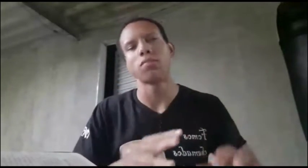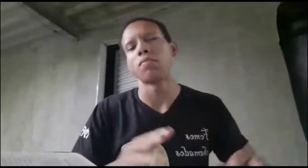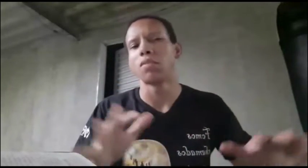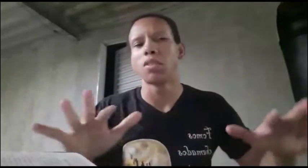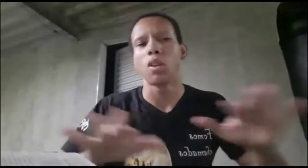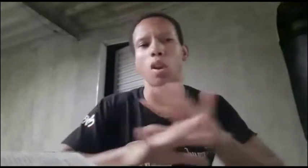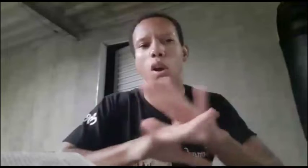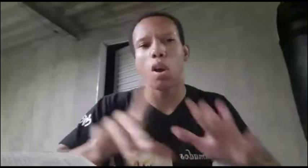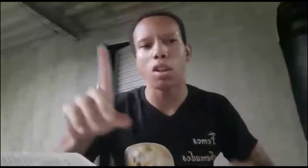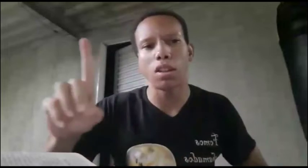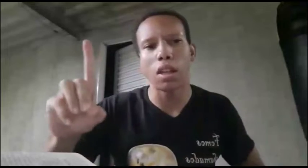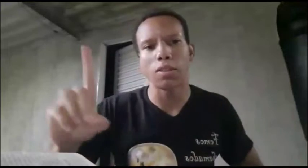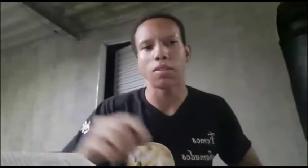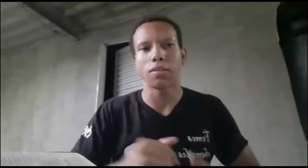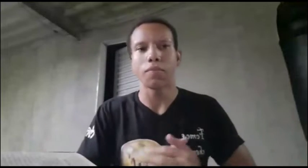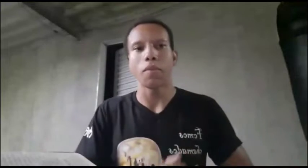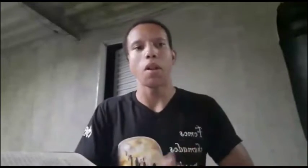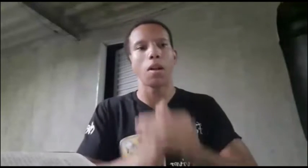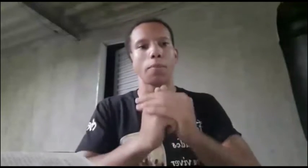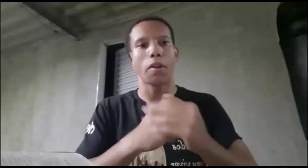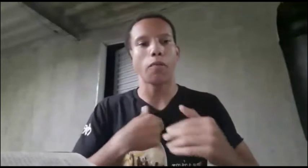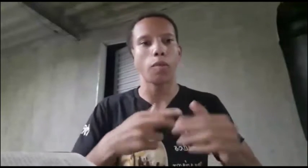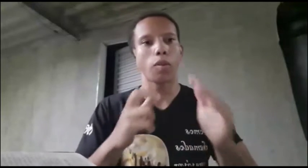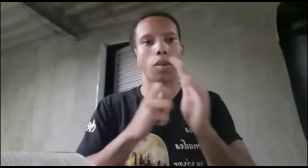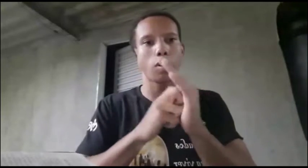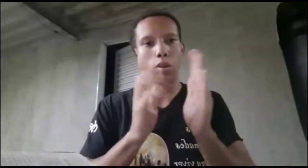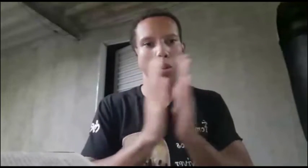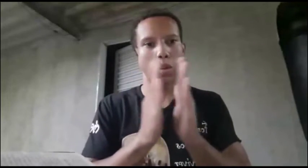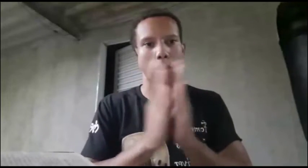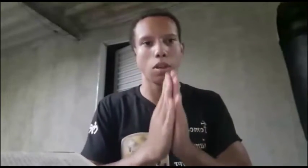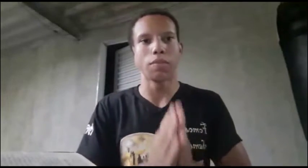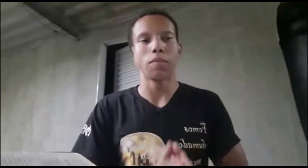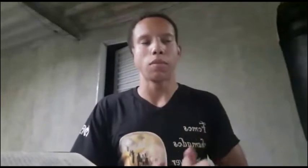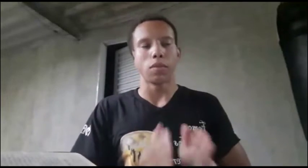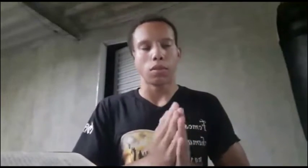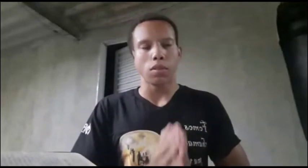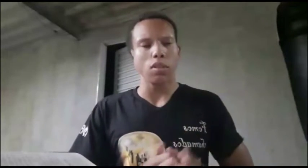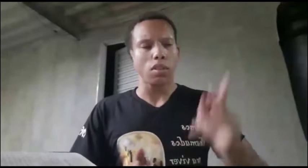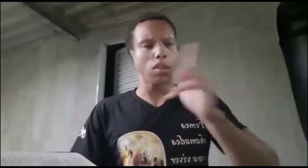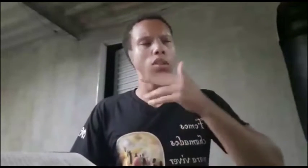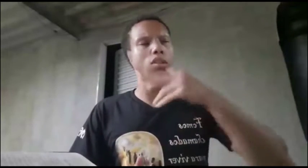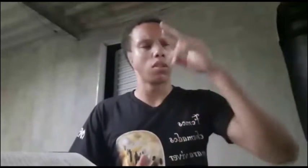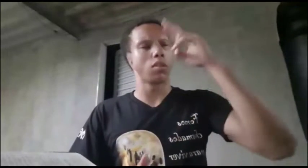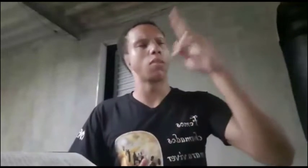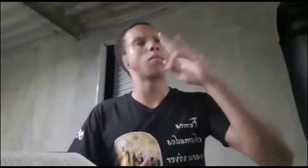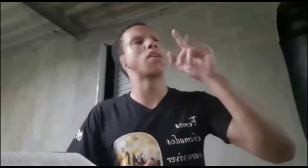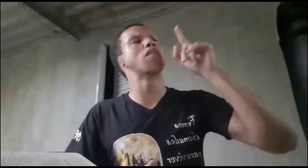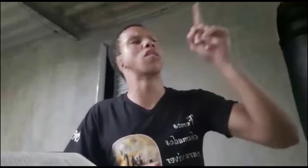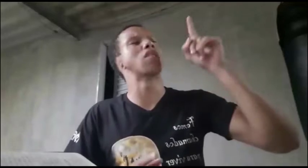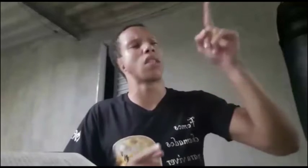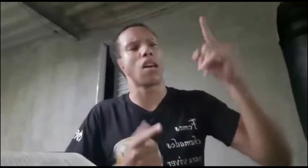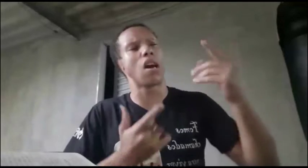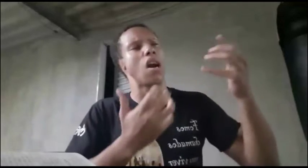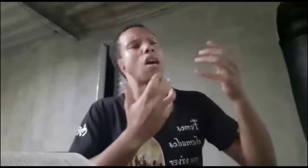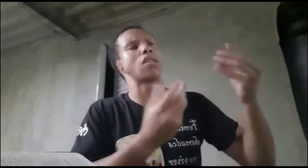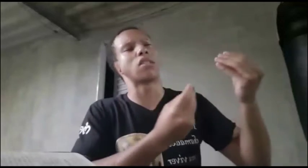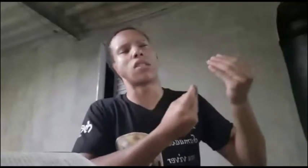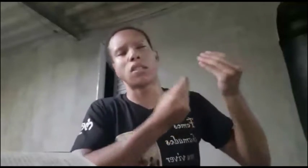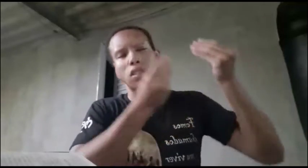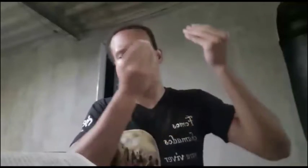a Deus! Amém? Vou fazer uma oração. Senhor Deus, conceda-nos o Espírito Santo, nos abençoe